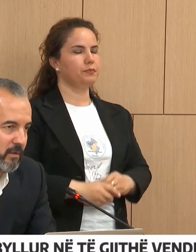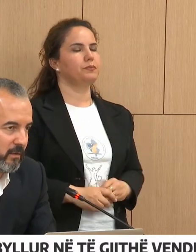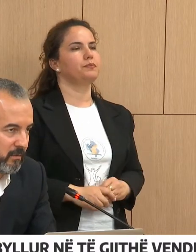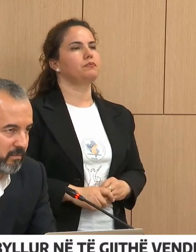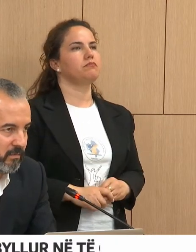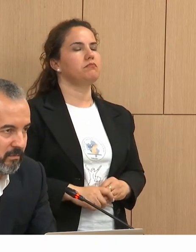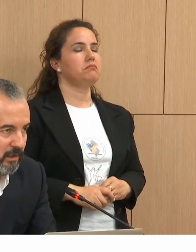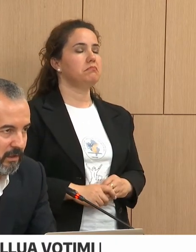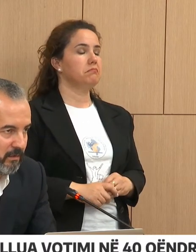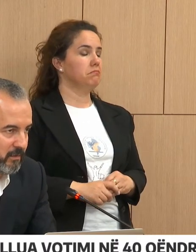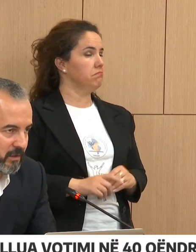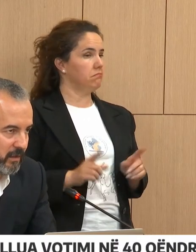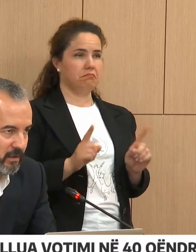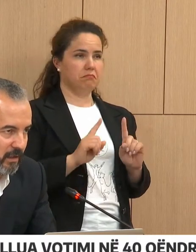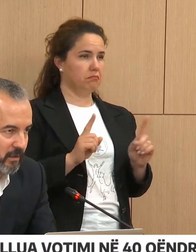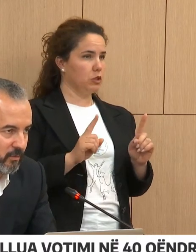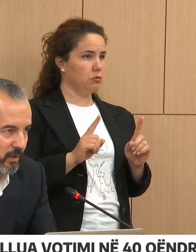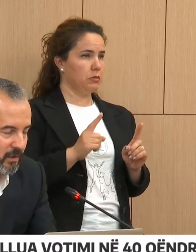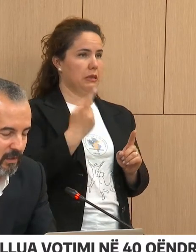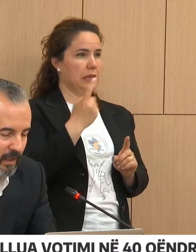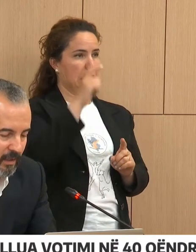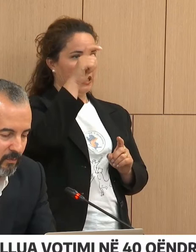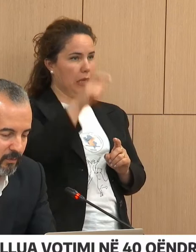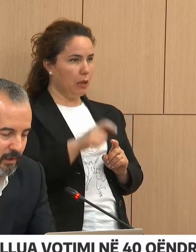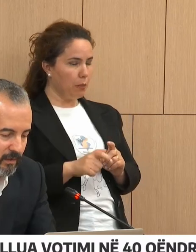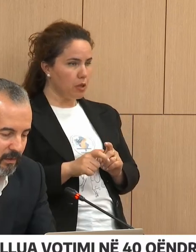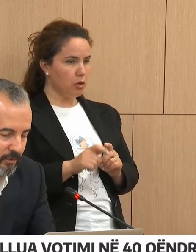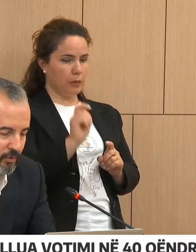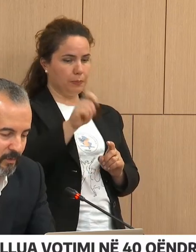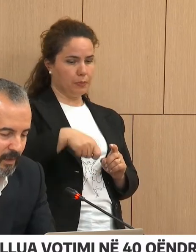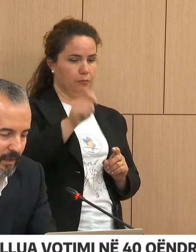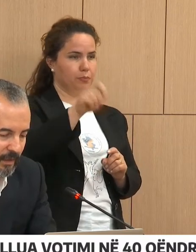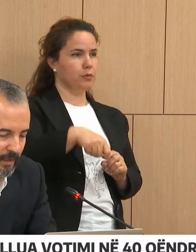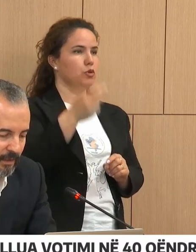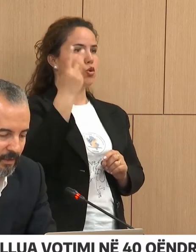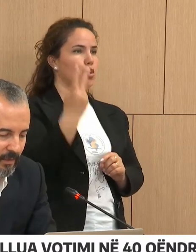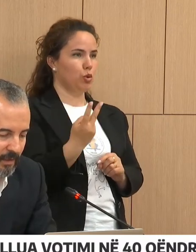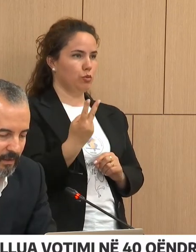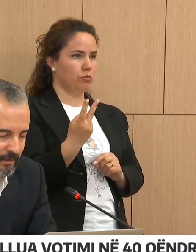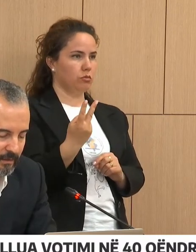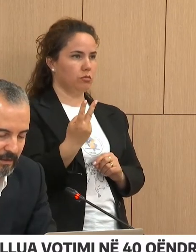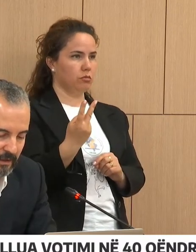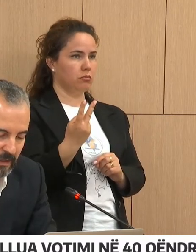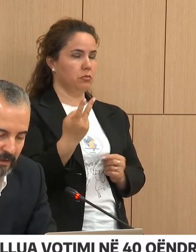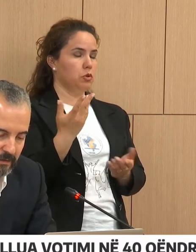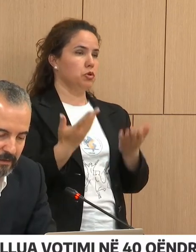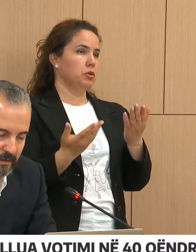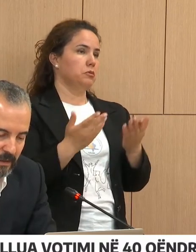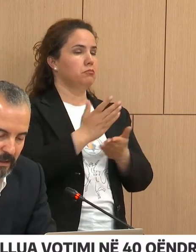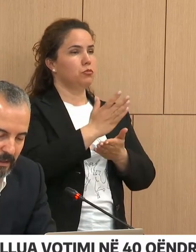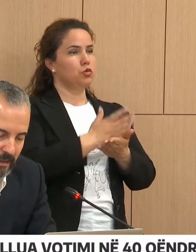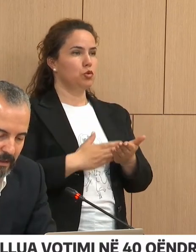Mënë të jetë një zjedhësve që ka tentuar disa herë, mënë të jemi edhe gjusë nga 1.094.